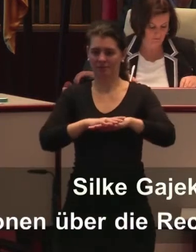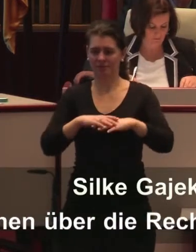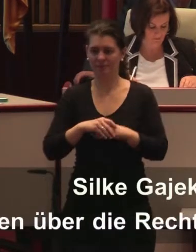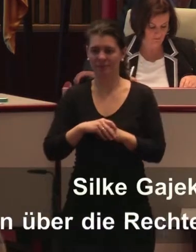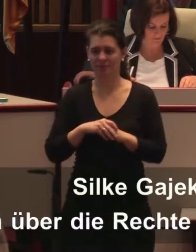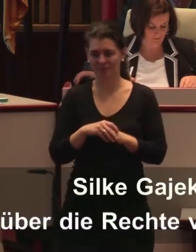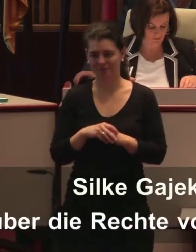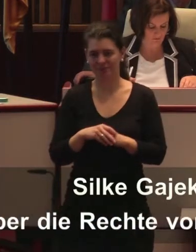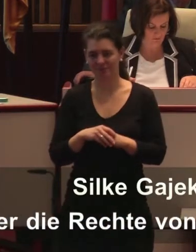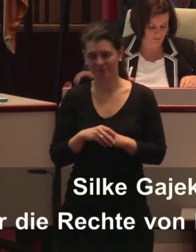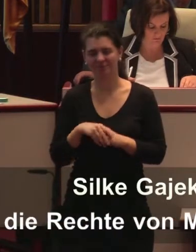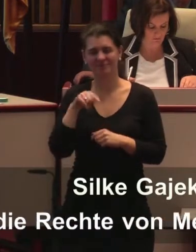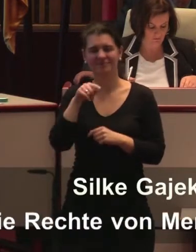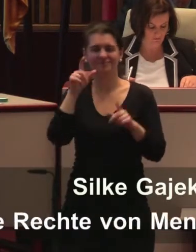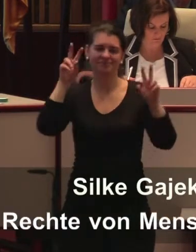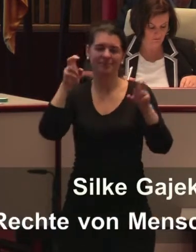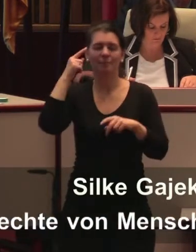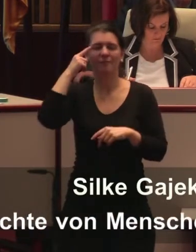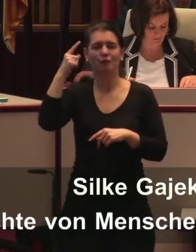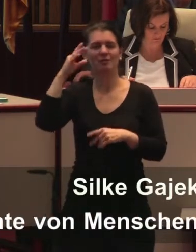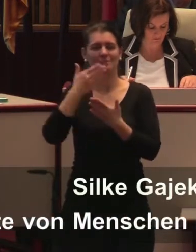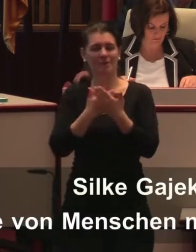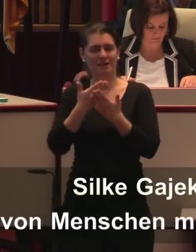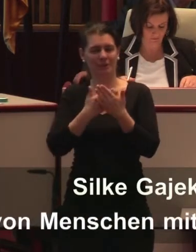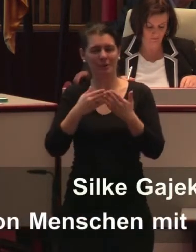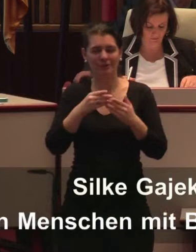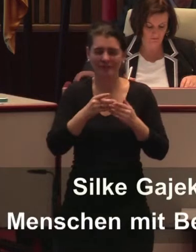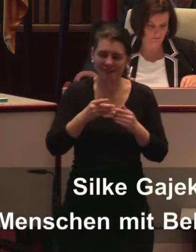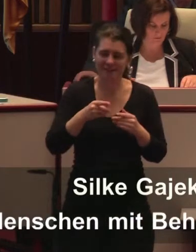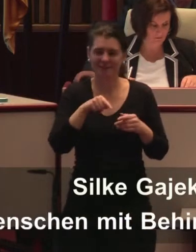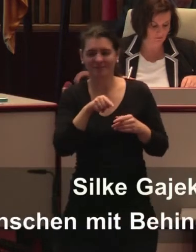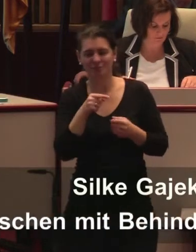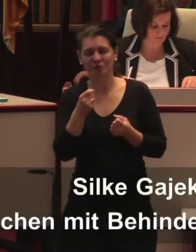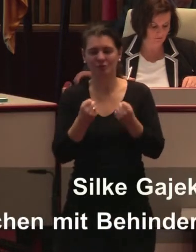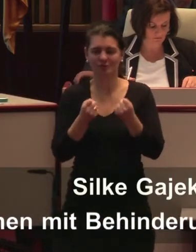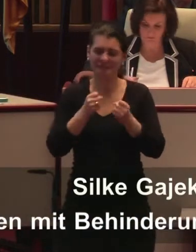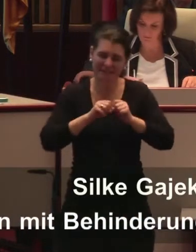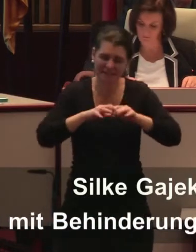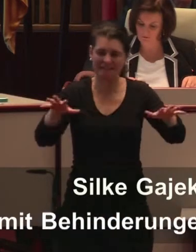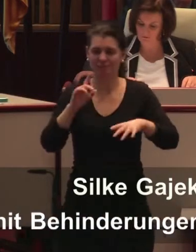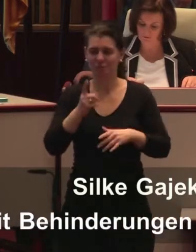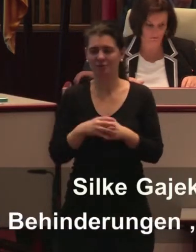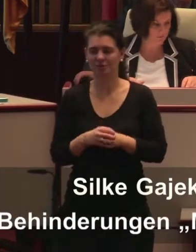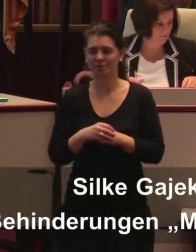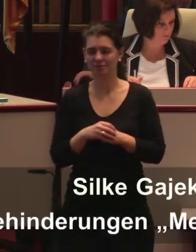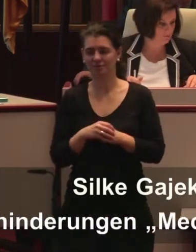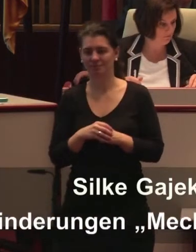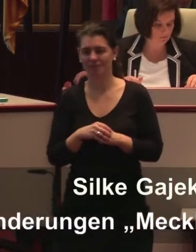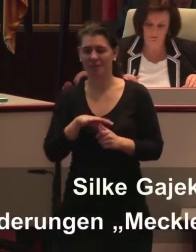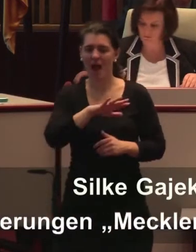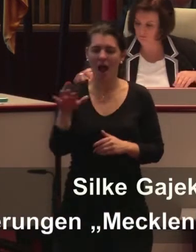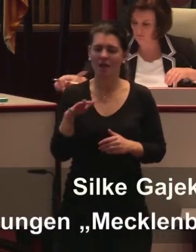mal wieder ins Bewusstsein rufen, wie unser Bildungsminister durchs Land fährt, nämlich mit Vorträgen zum Titel, ich zitiere,